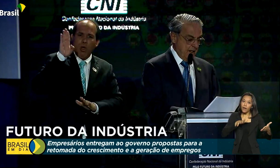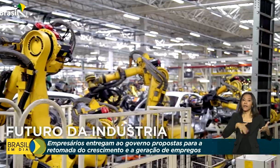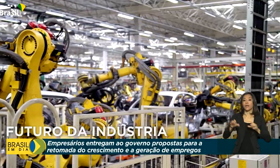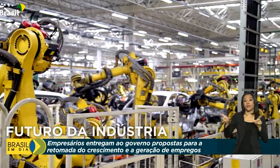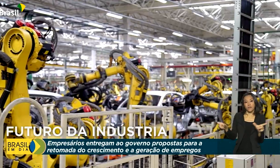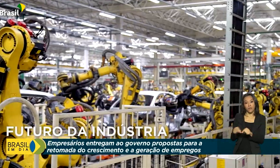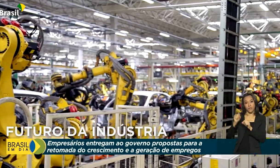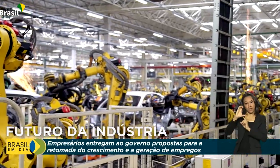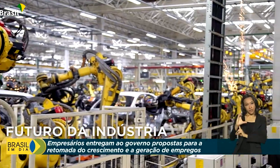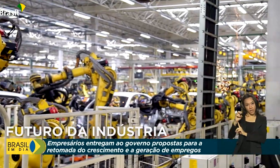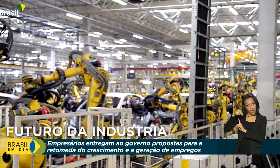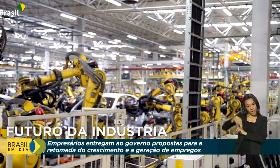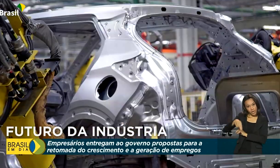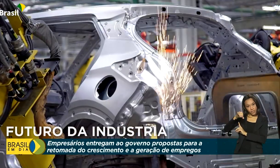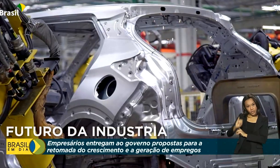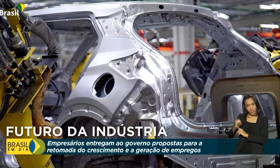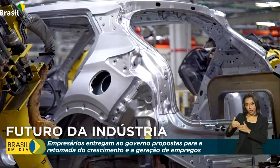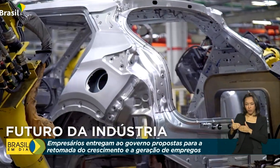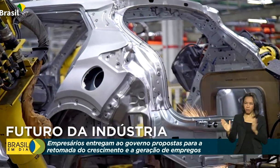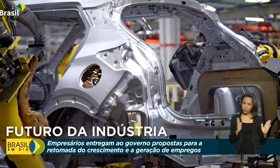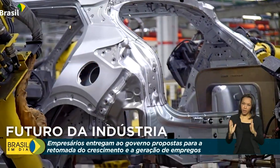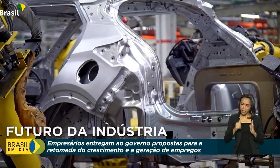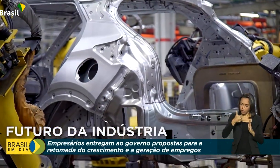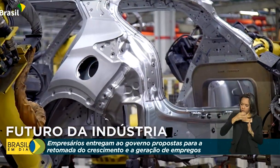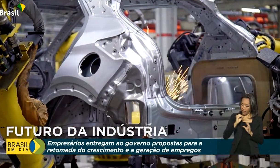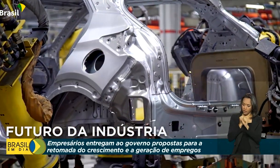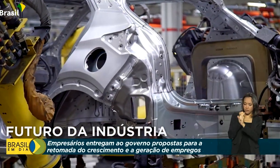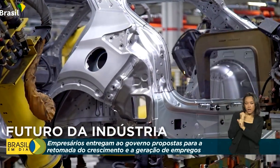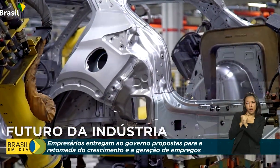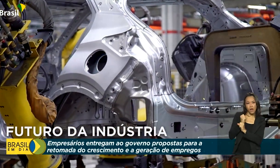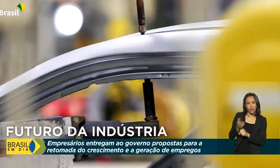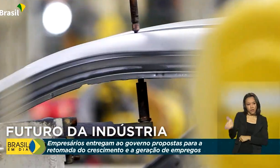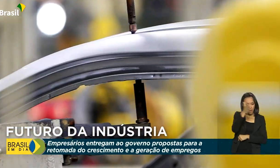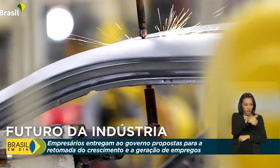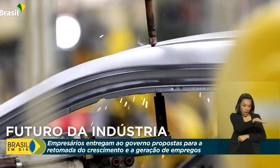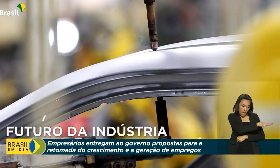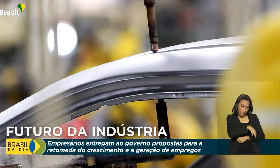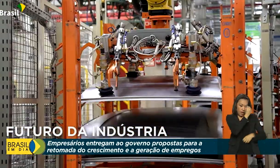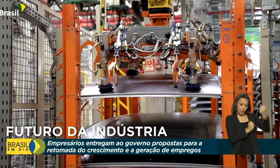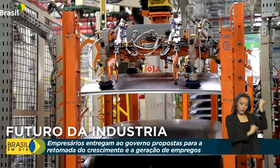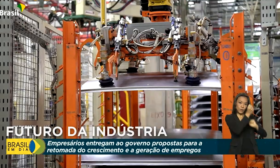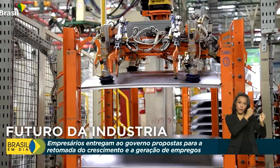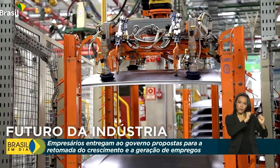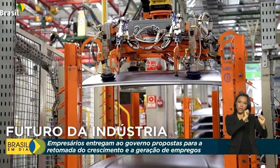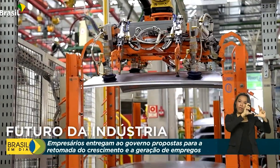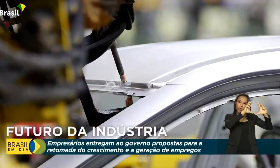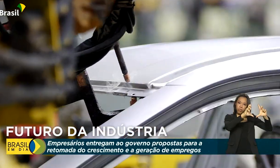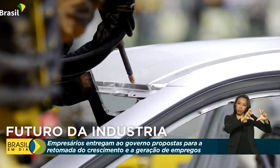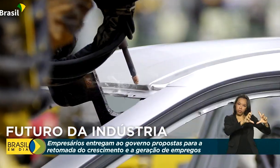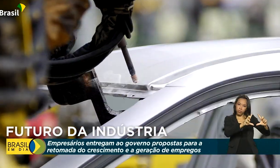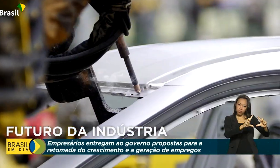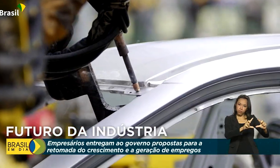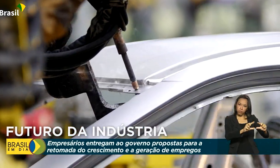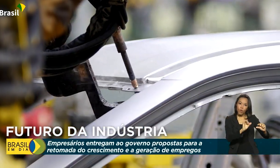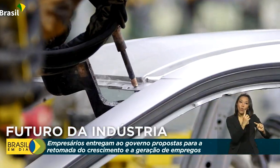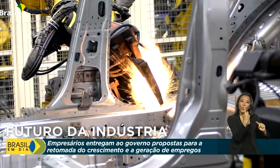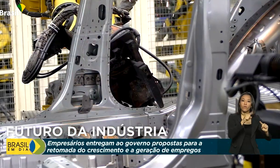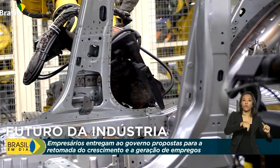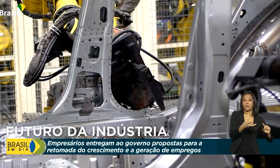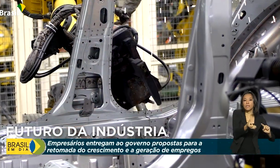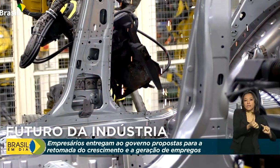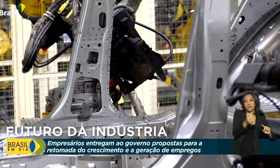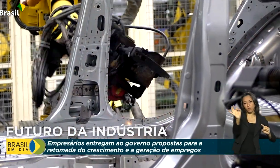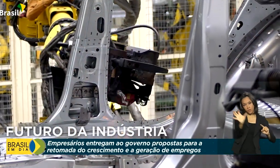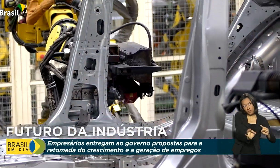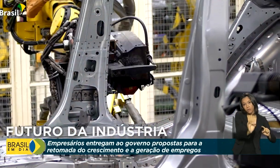CNI, nos últimos 10 anos, a indústria de transformação brasileira encolheu, em média, 1,6